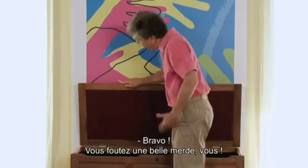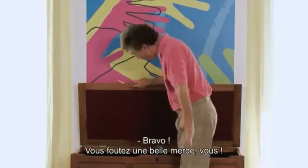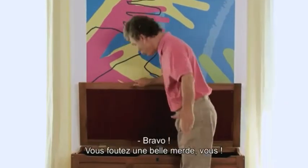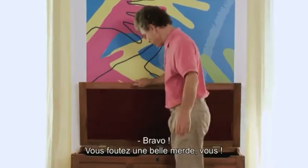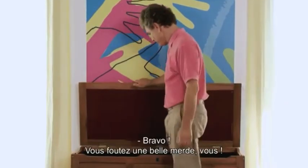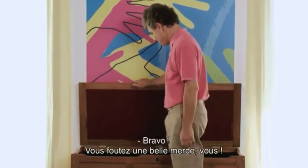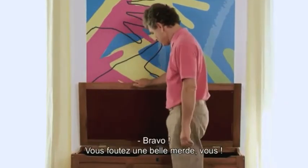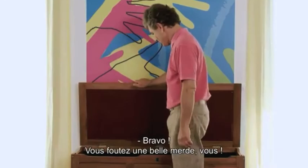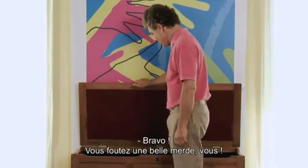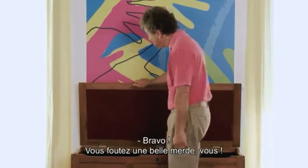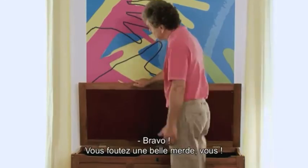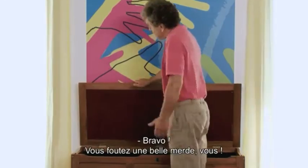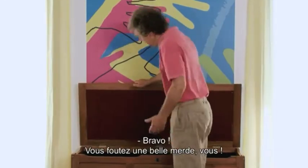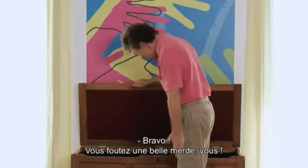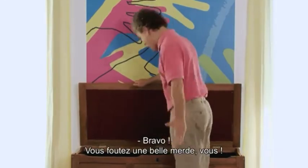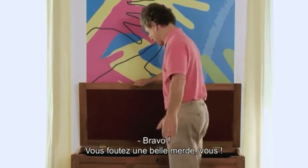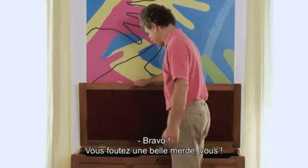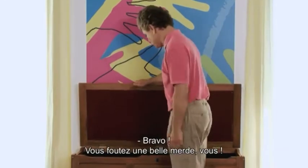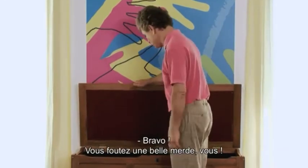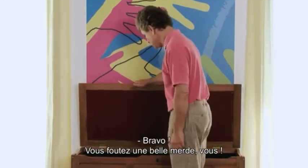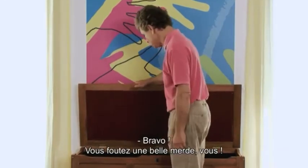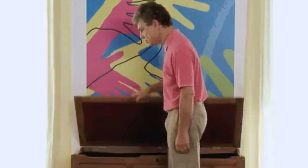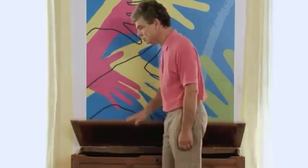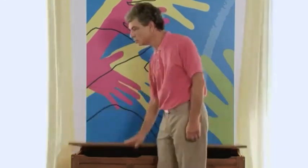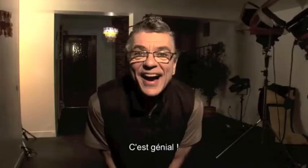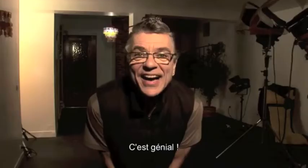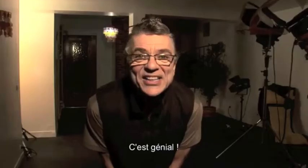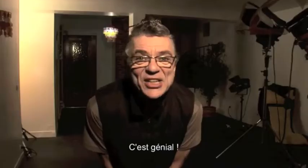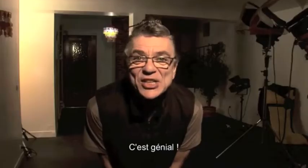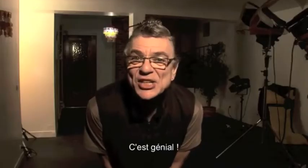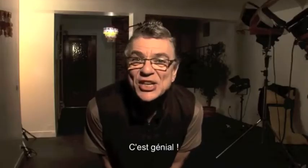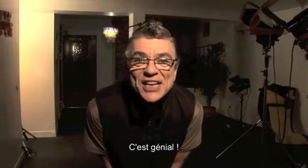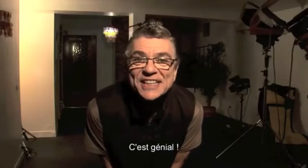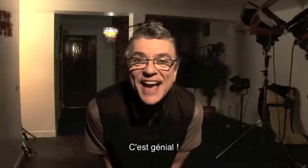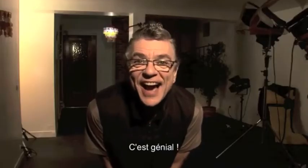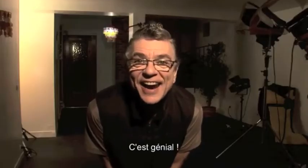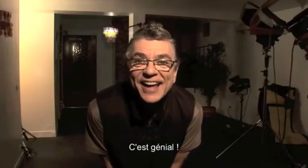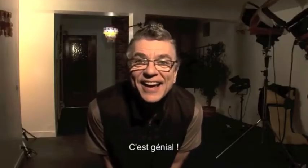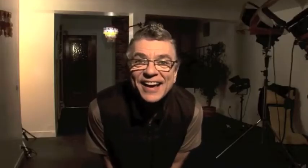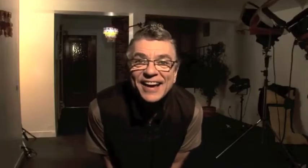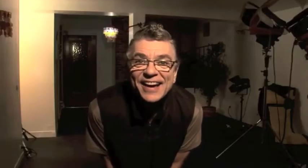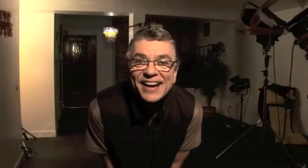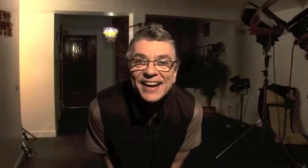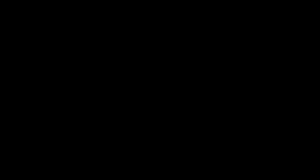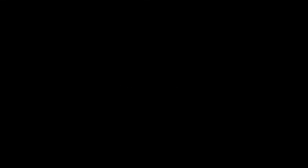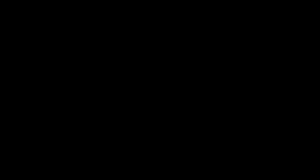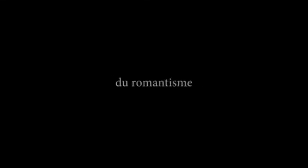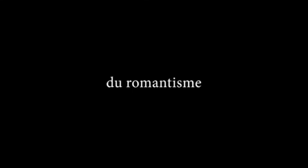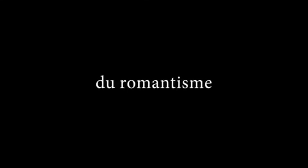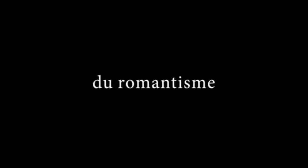Bravo! Mais tu as une bonne main! C'est génial! Des pleurs de